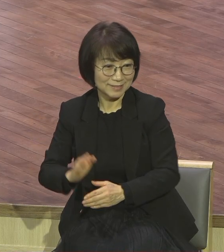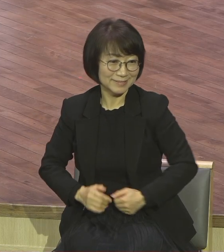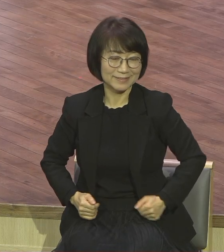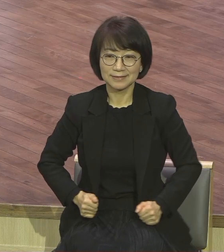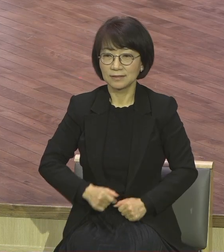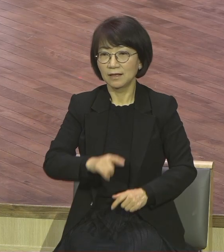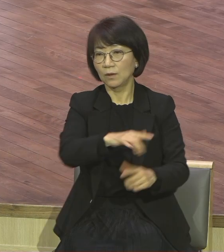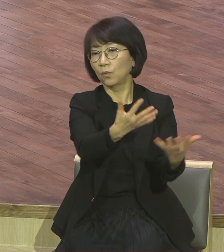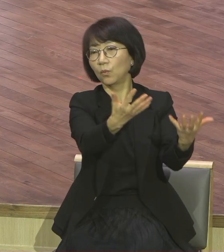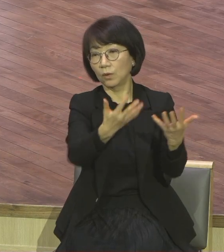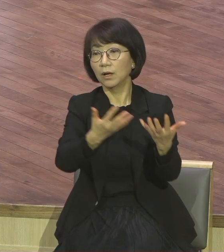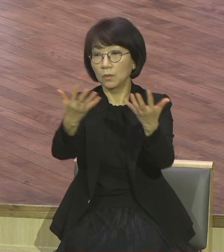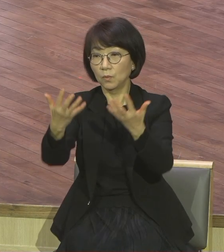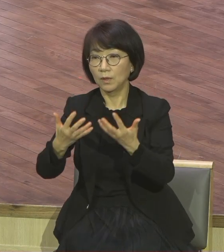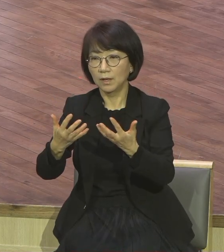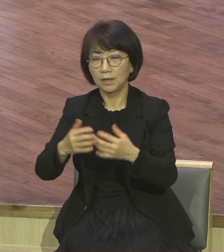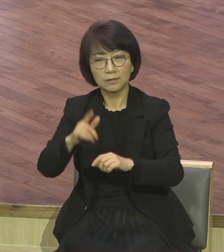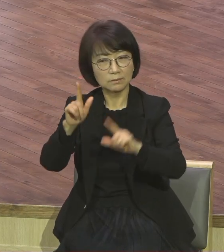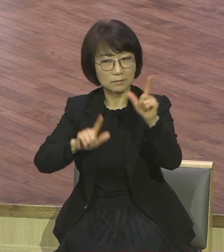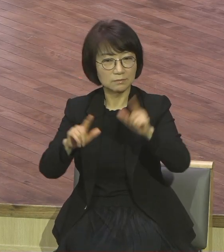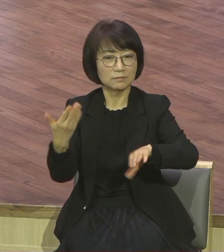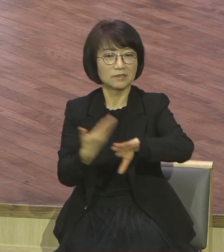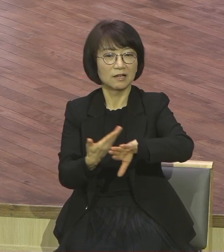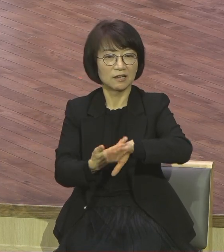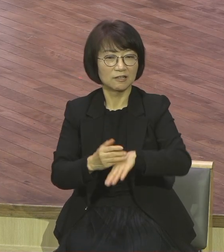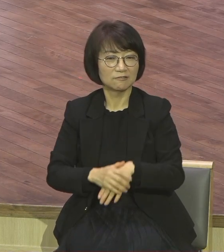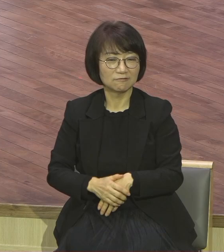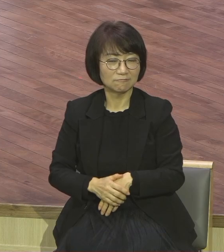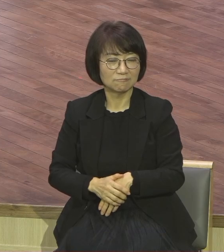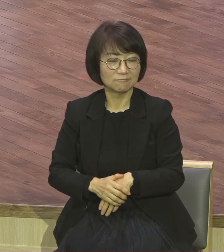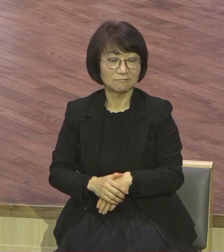나와서 예배되는 자세하고 하나님 중심 보시잖아요.